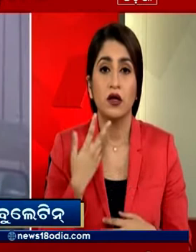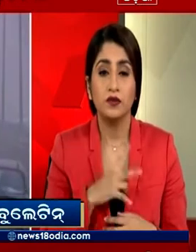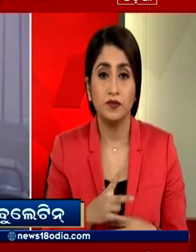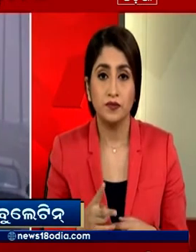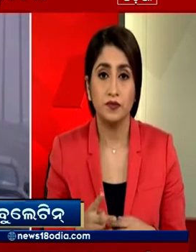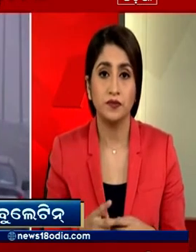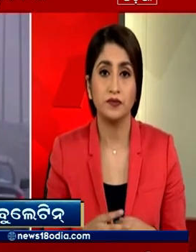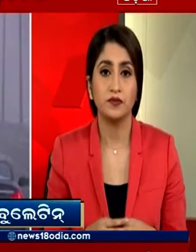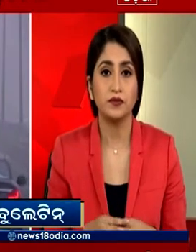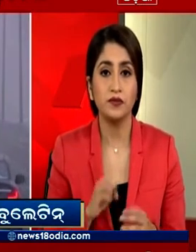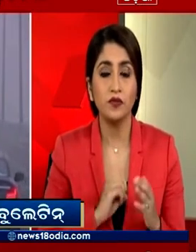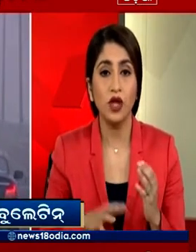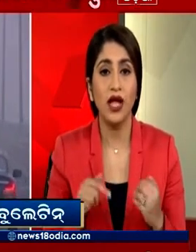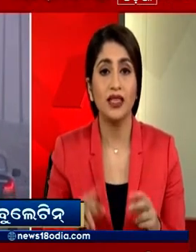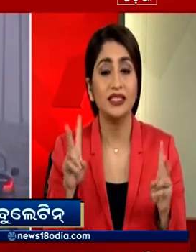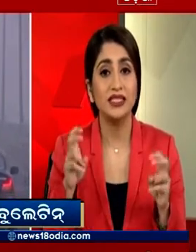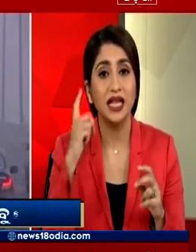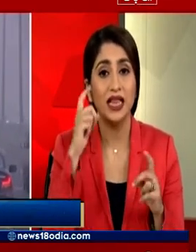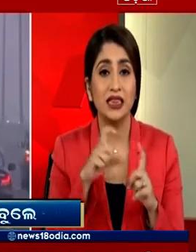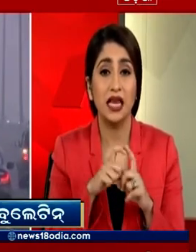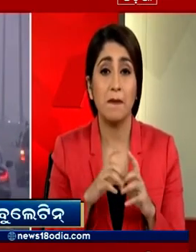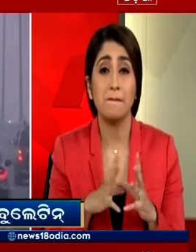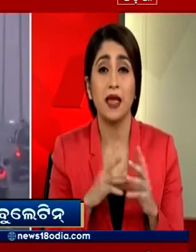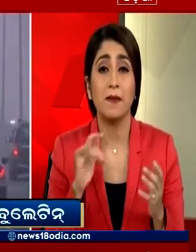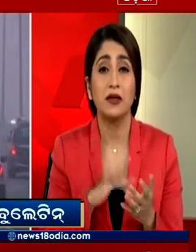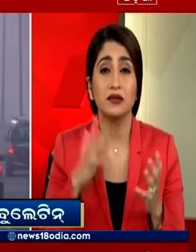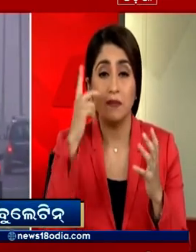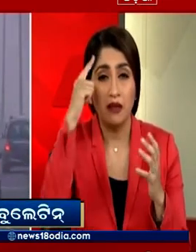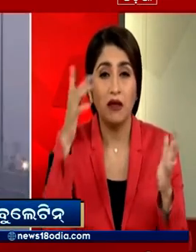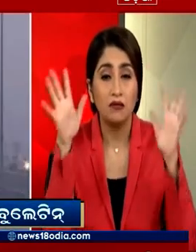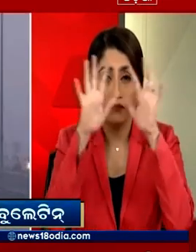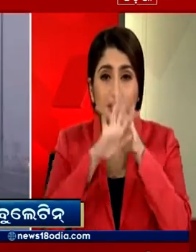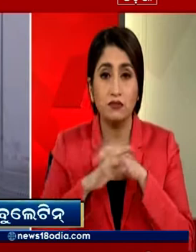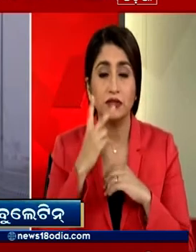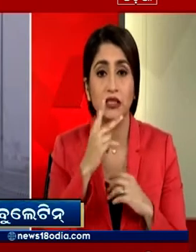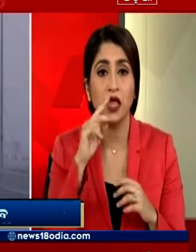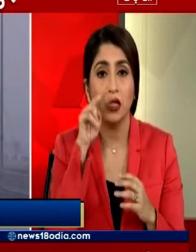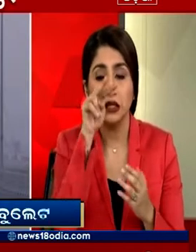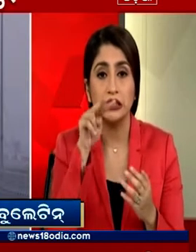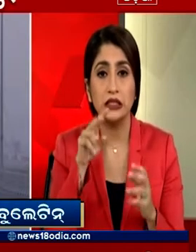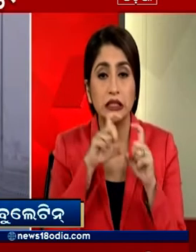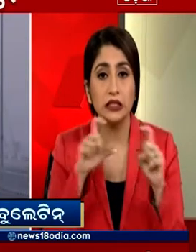है प्रदूशन की बजह से दिली में कई जगा धुन्द इछा गई है जिससे विजिबिलिटी काफी कम हो गई है